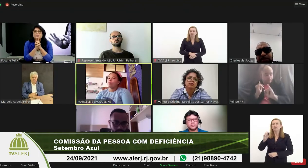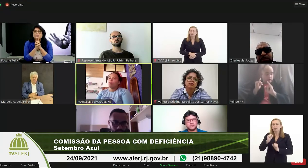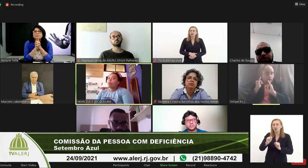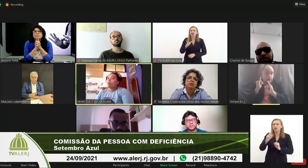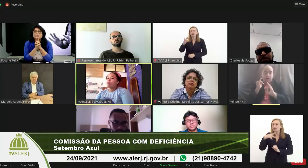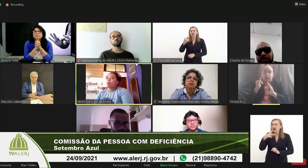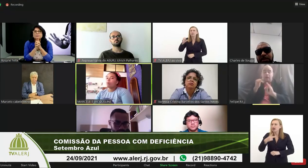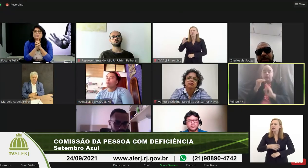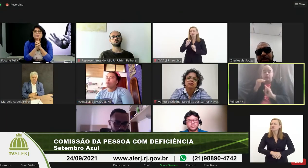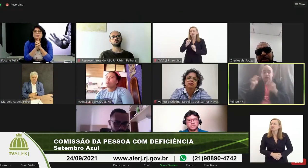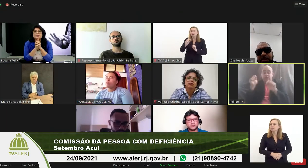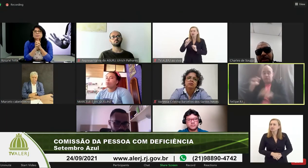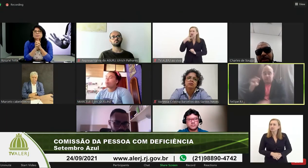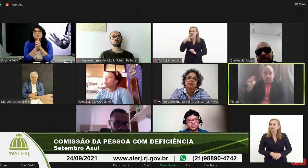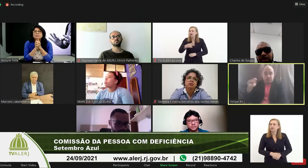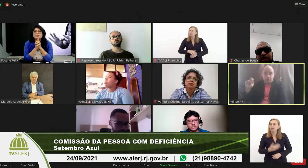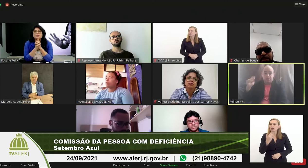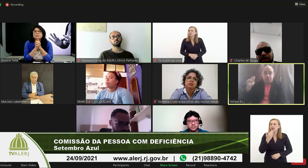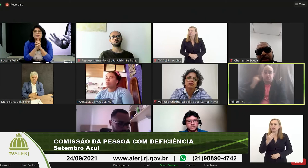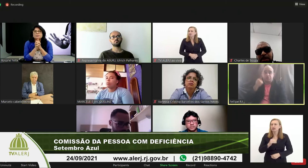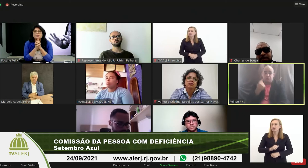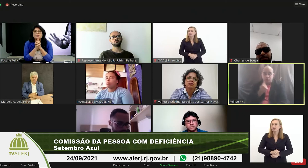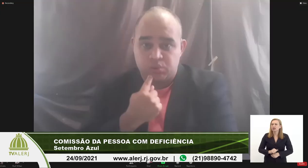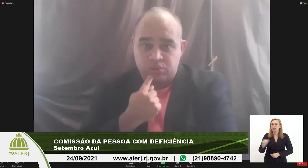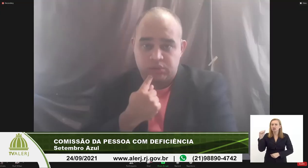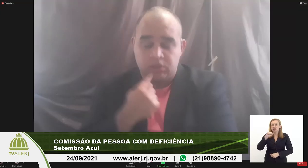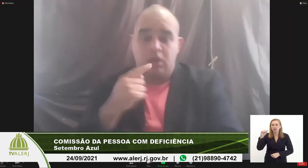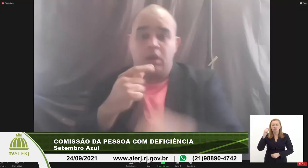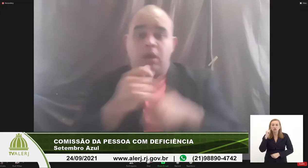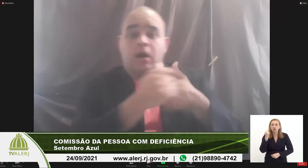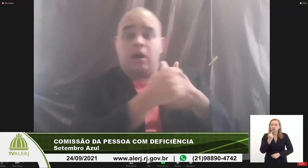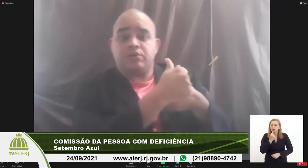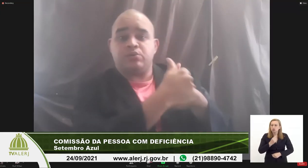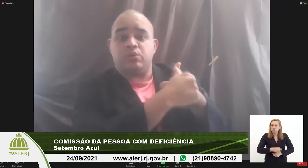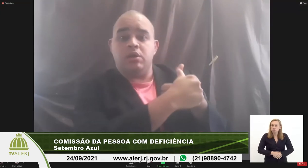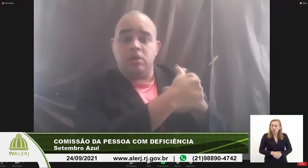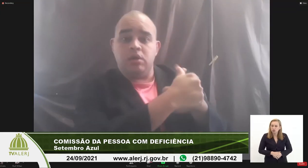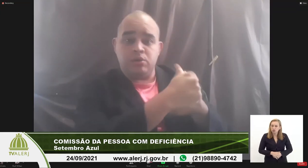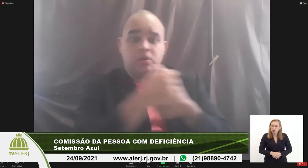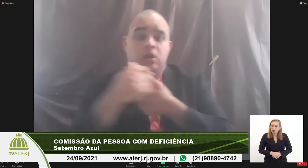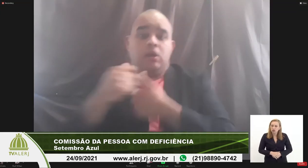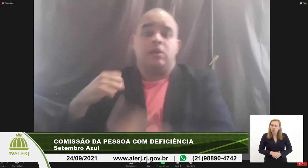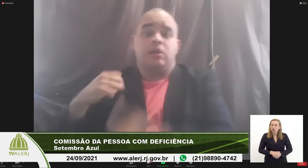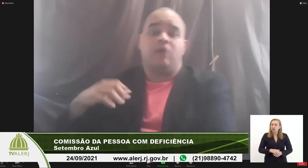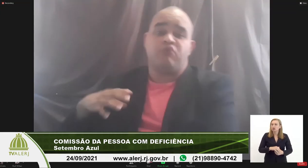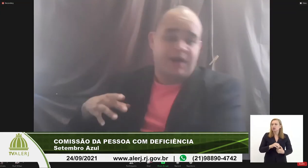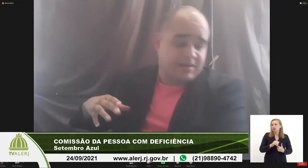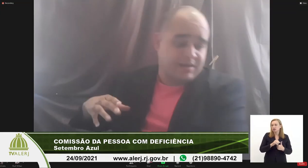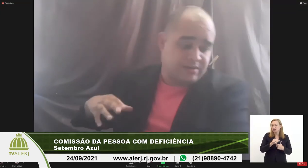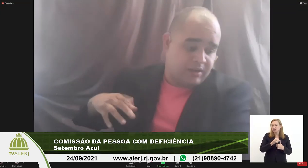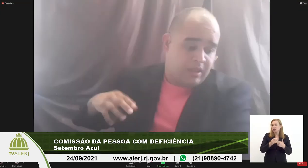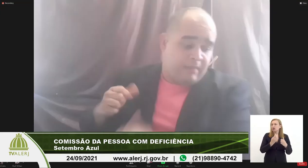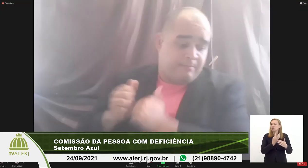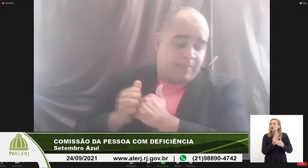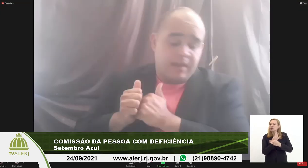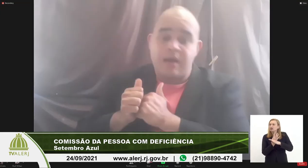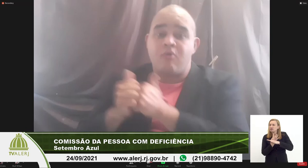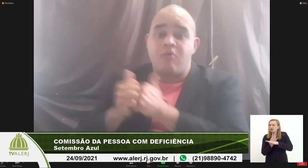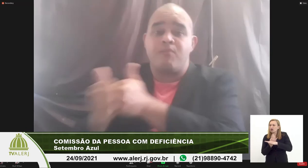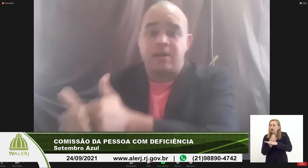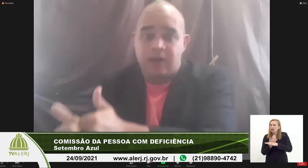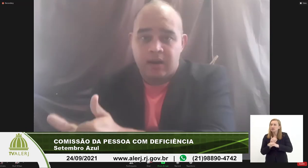as associações de surdos a surdos e a Alvorada para